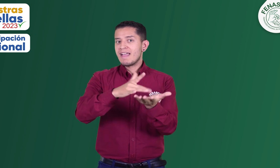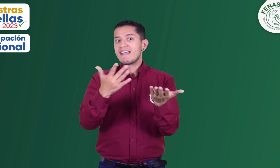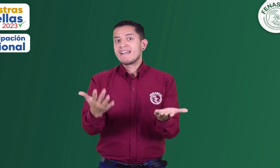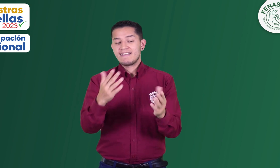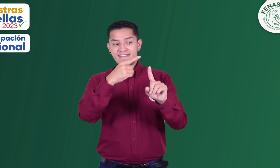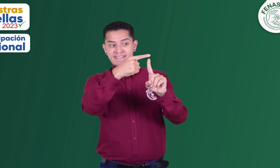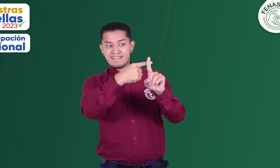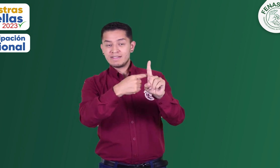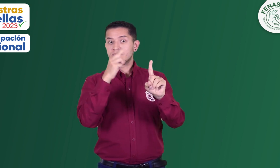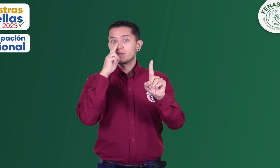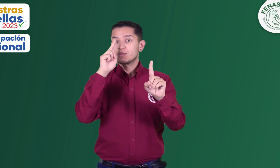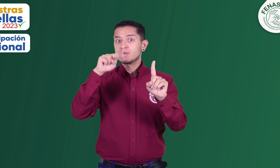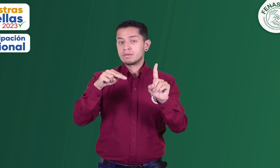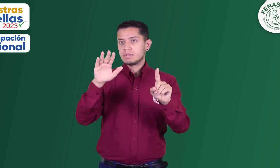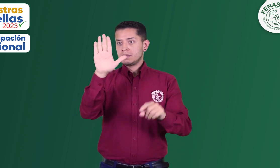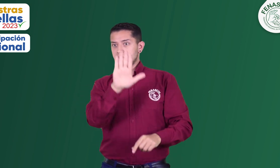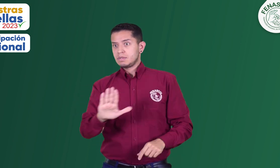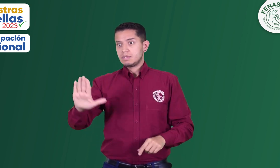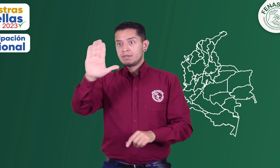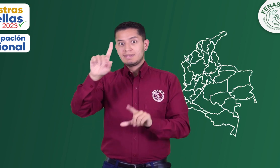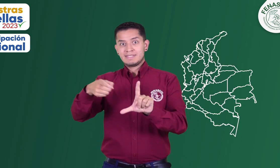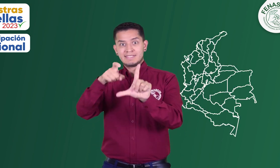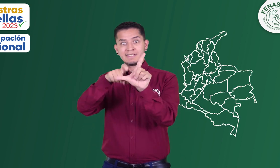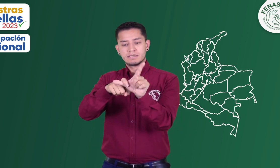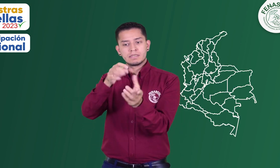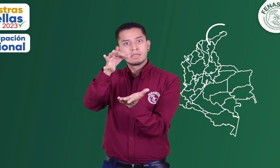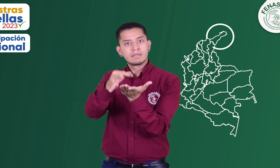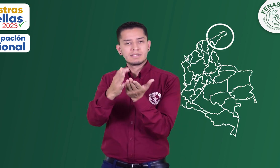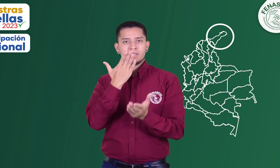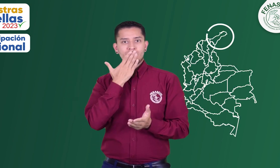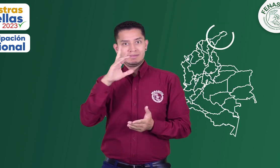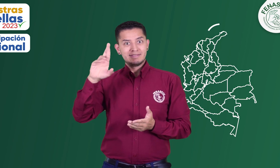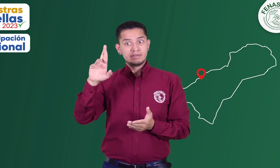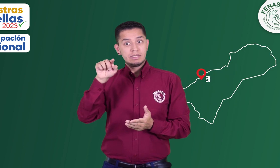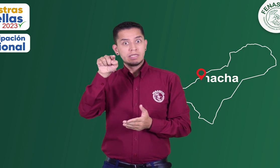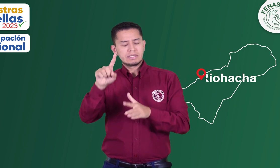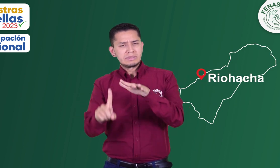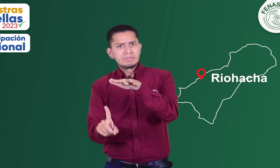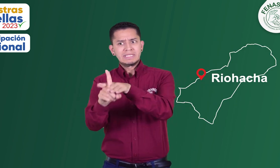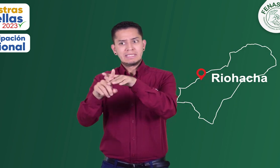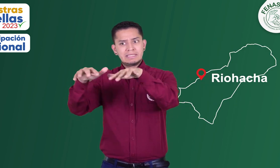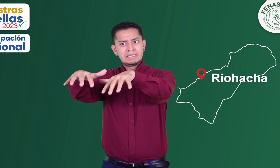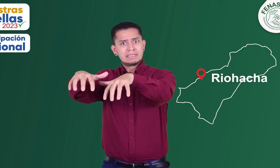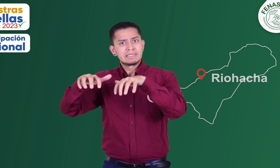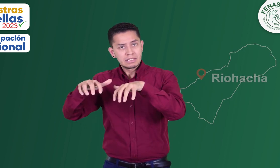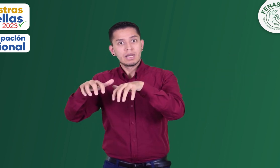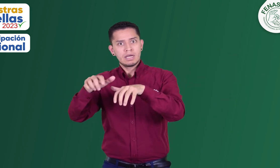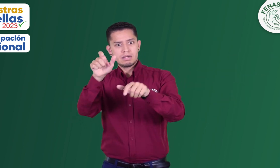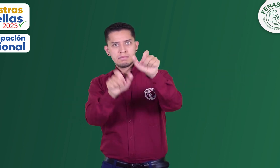Uno de ellos fue el encuentro llevado a cabo en el mes de junio en Río H. Guajira, en el cual hizo